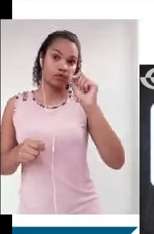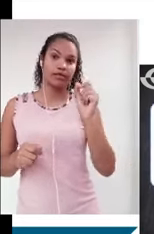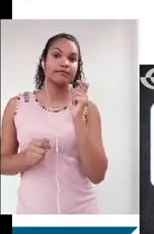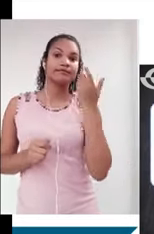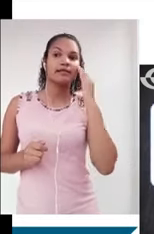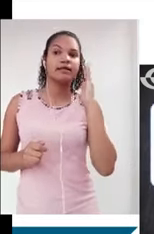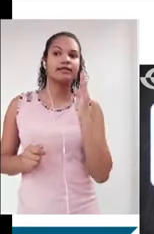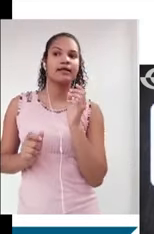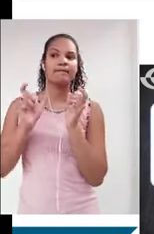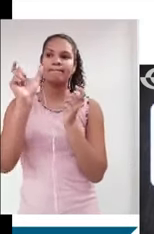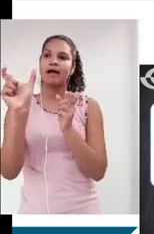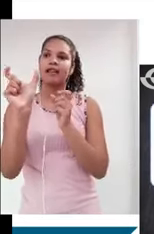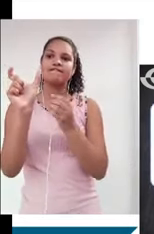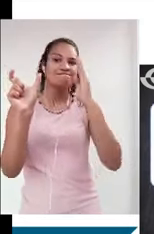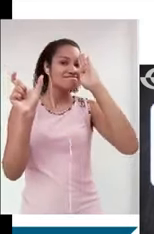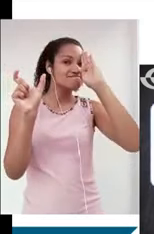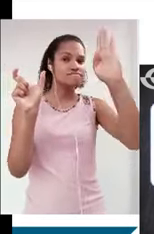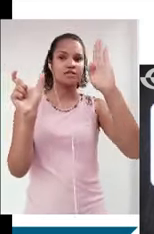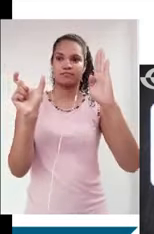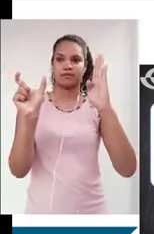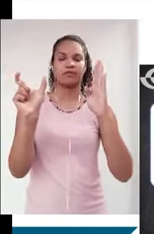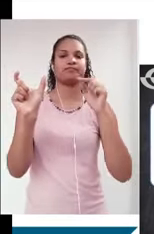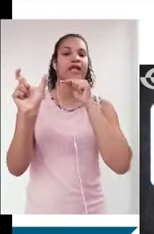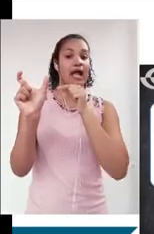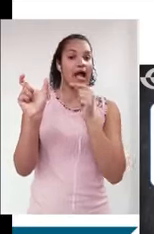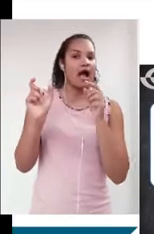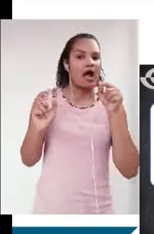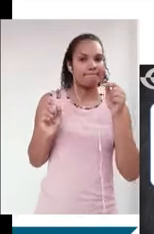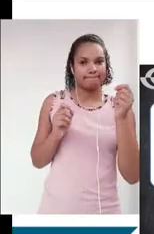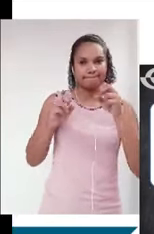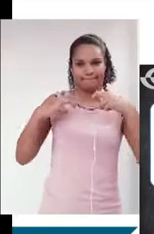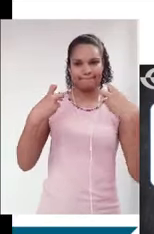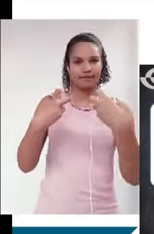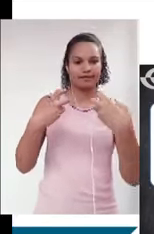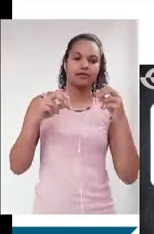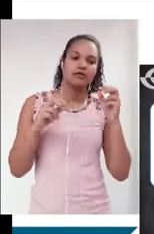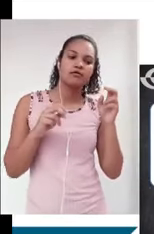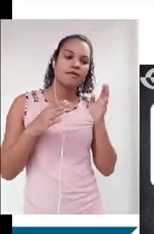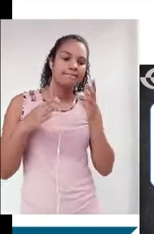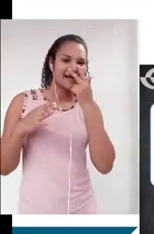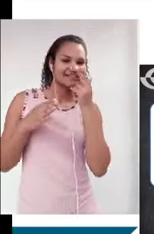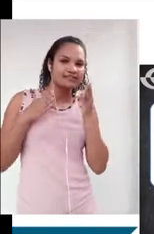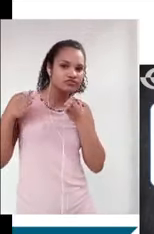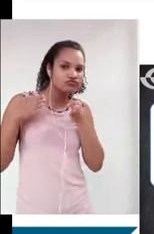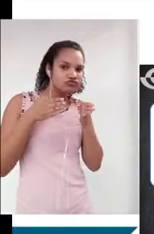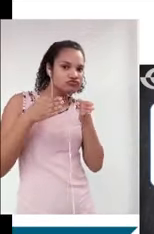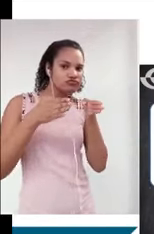você entender os limites, os contextos. A banca, através de palavras específicas, vai direcionar você para identificar